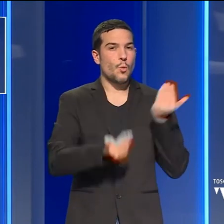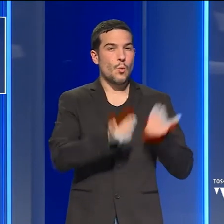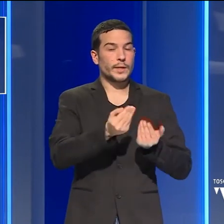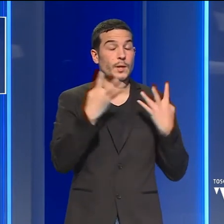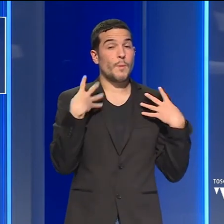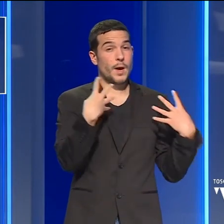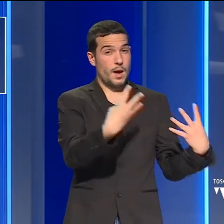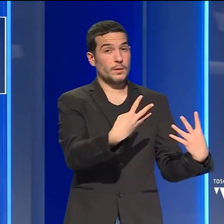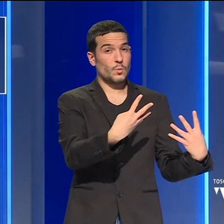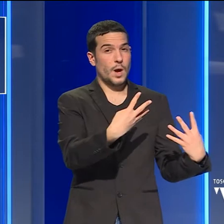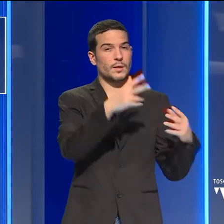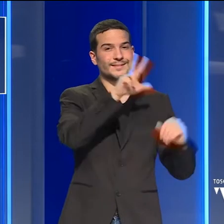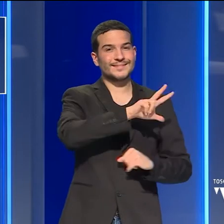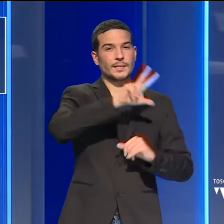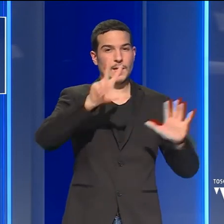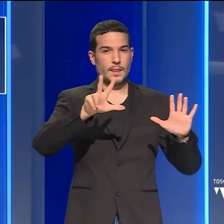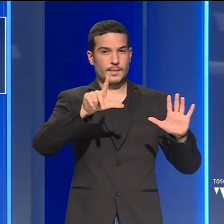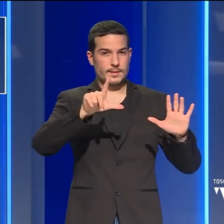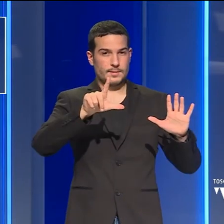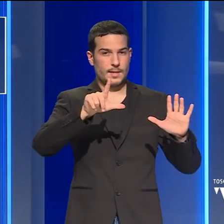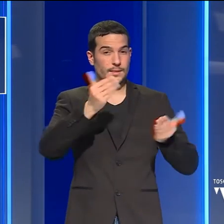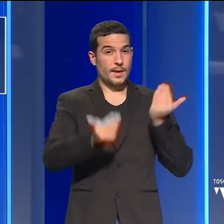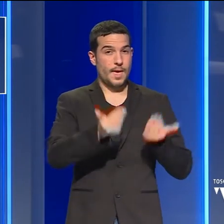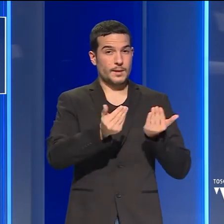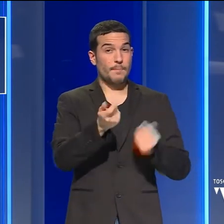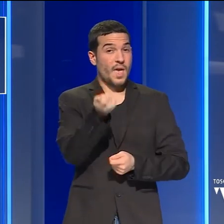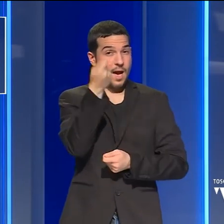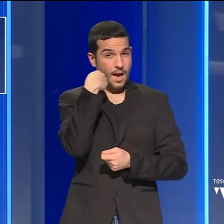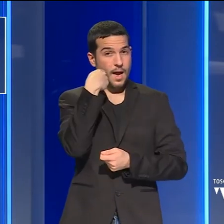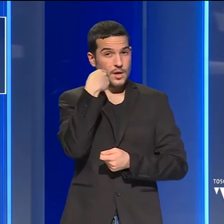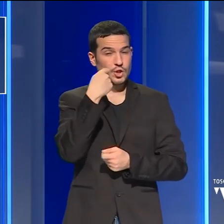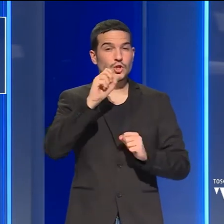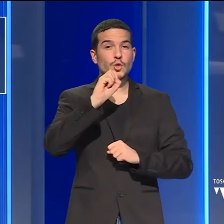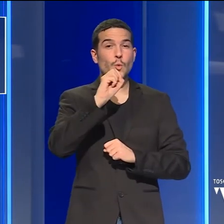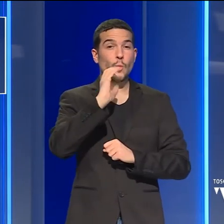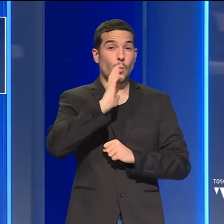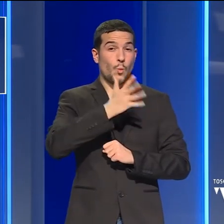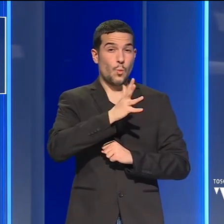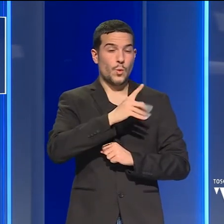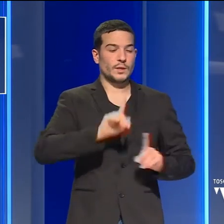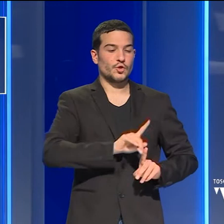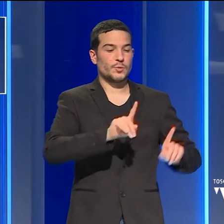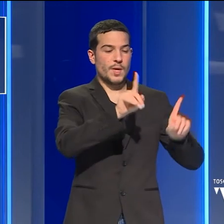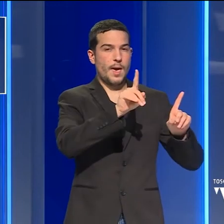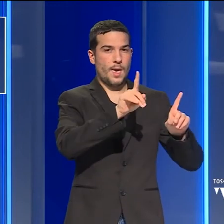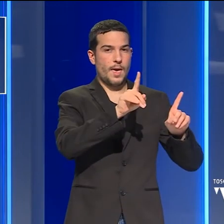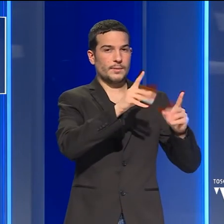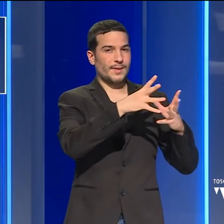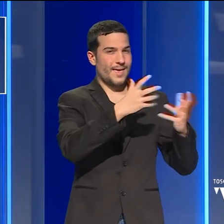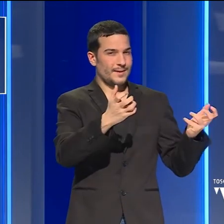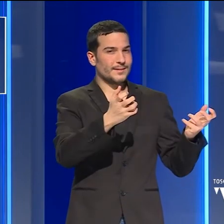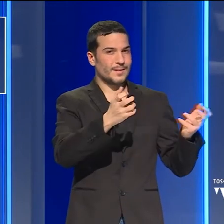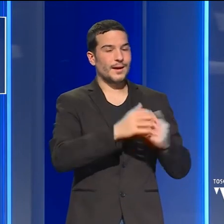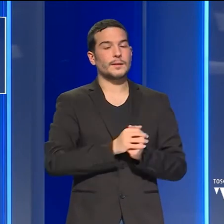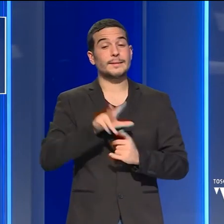marijuana, 37 grammi di hashish e 15 piante di marijuana essiccate, mentre il